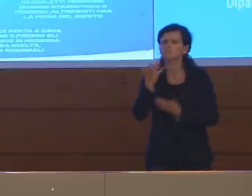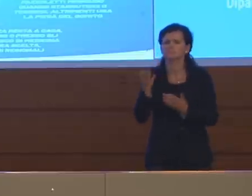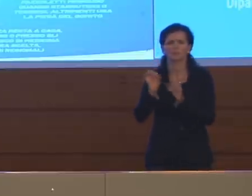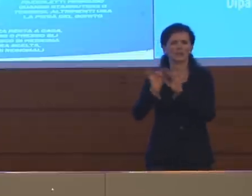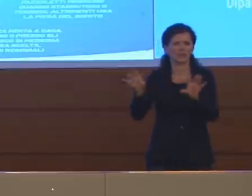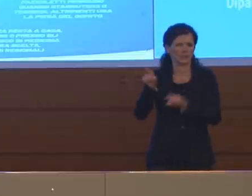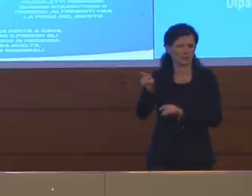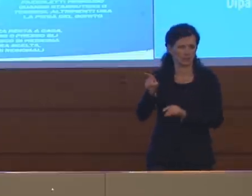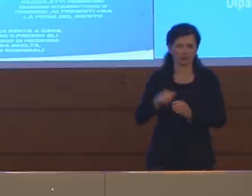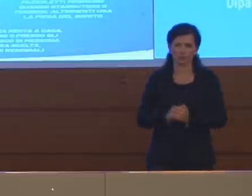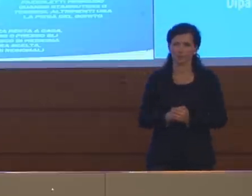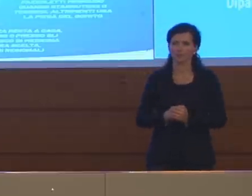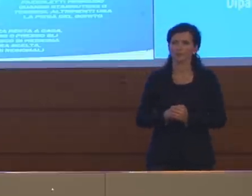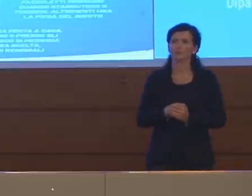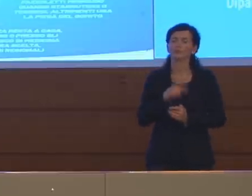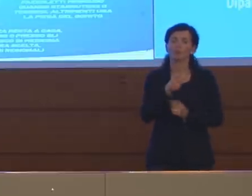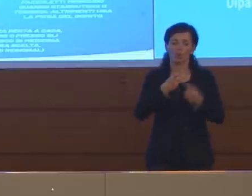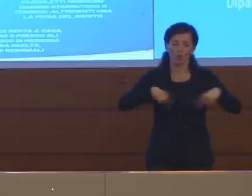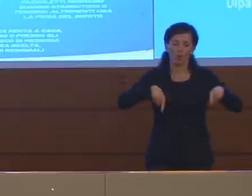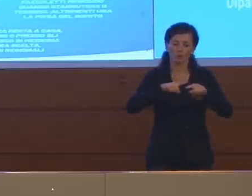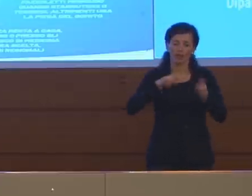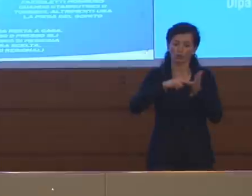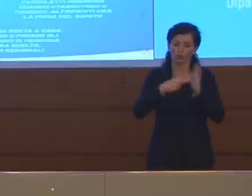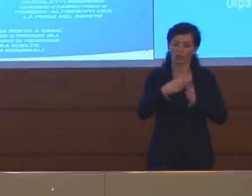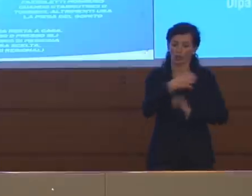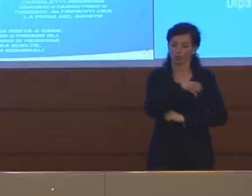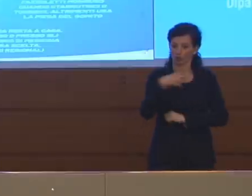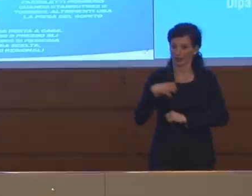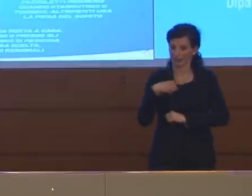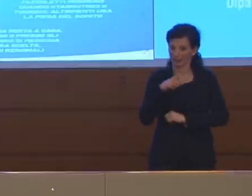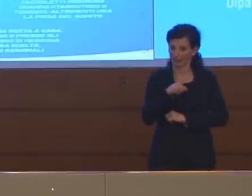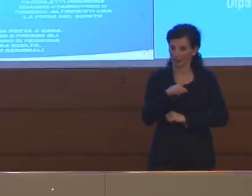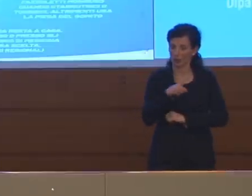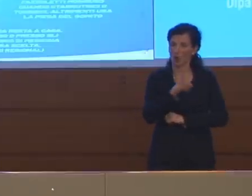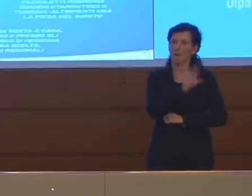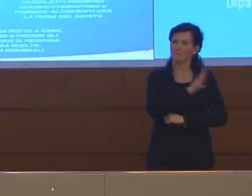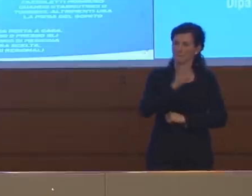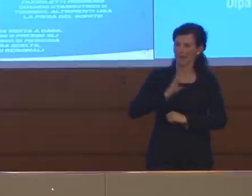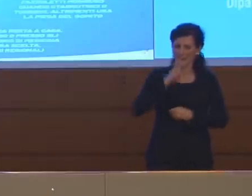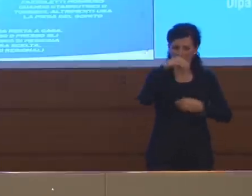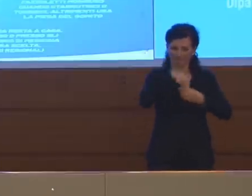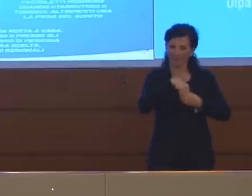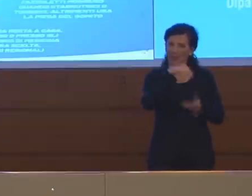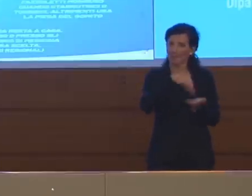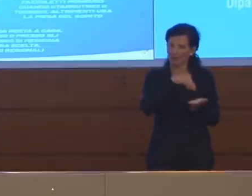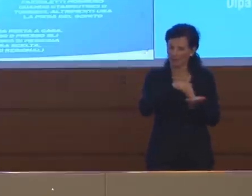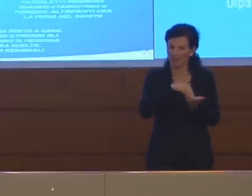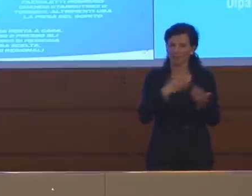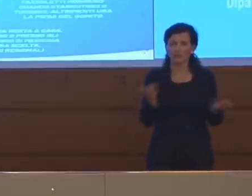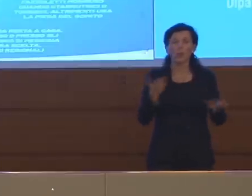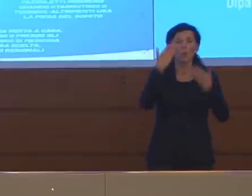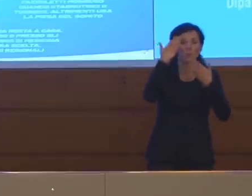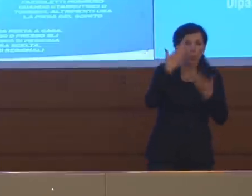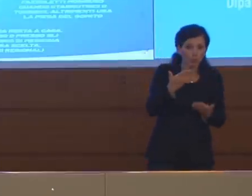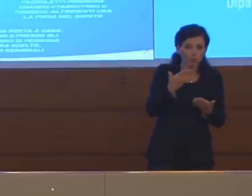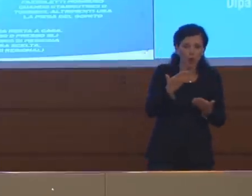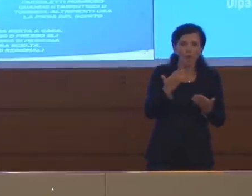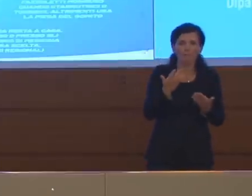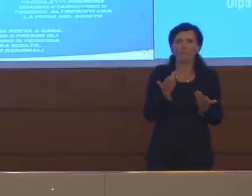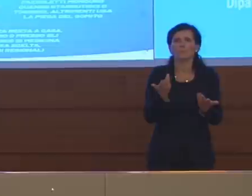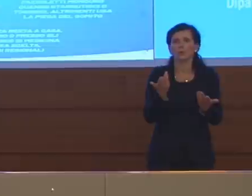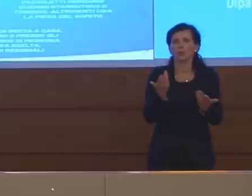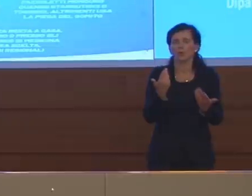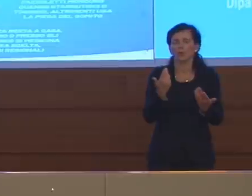discorso del Comitato Tecnico Scientifico, purtroppo, no, dico purtroppo,